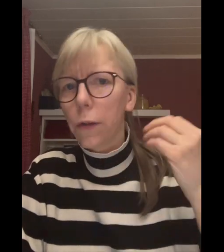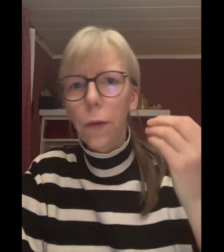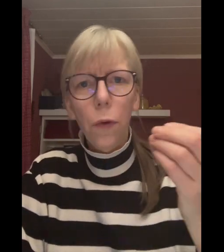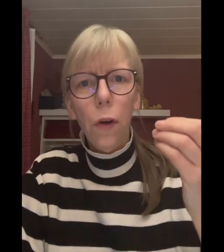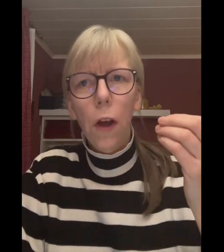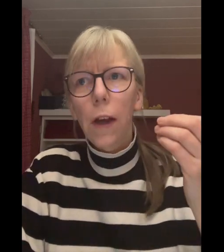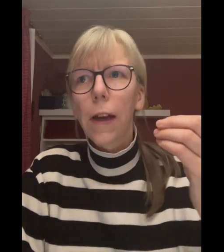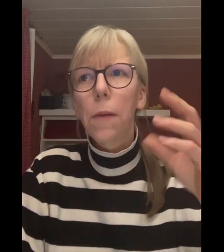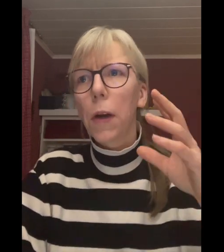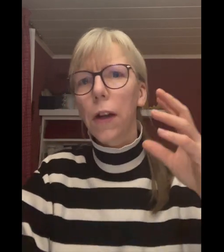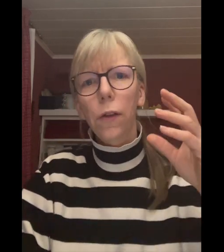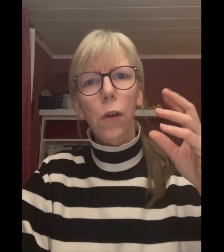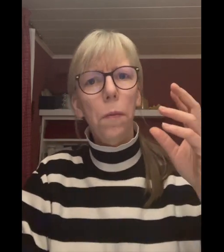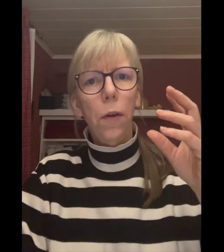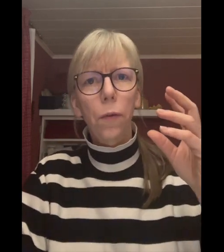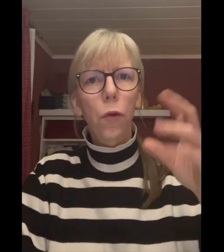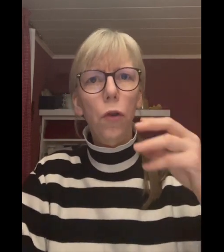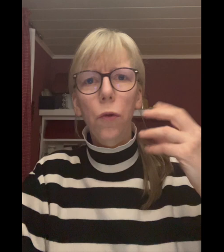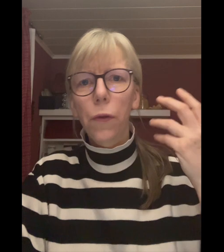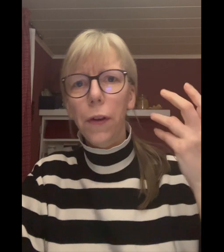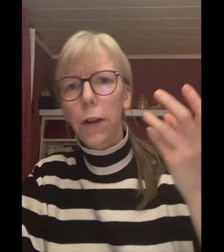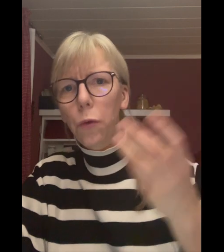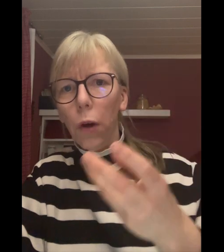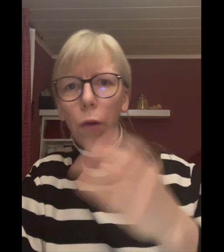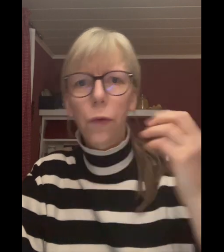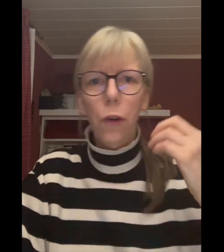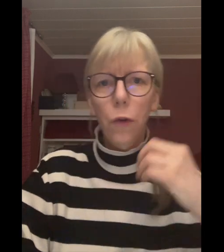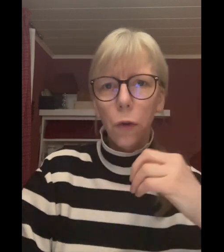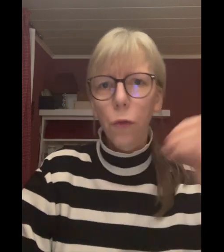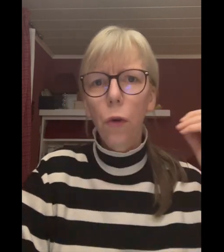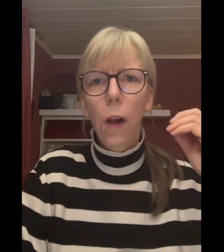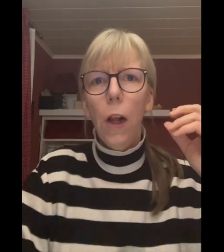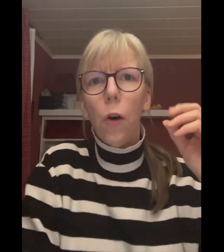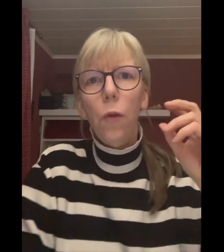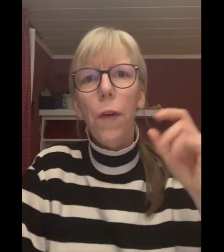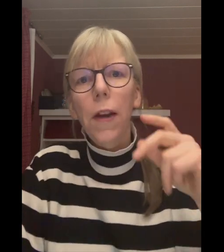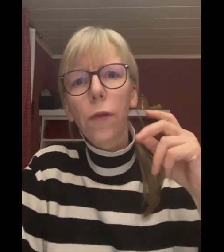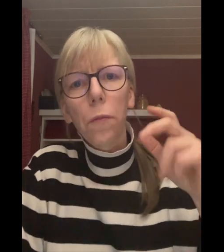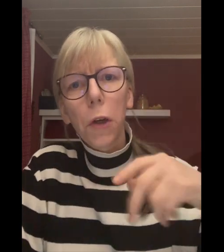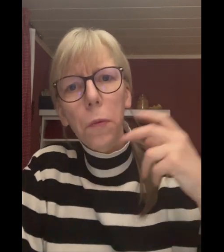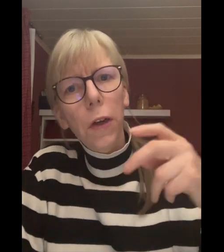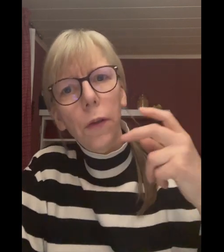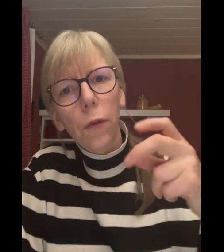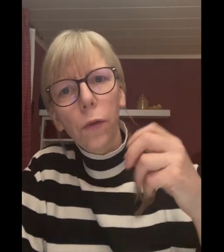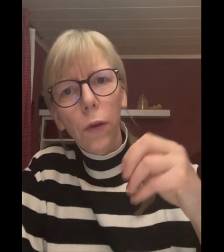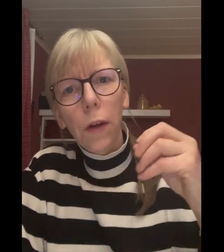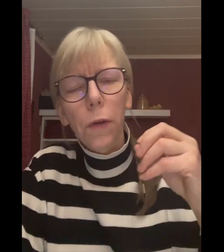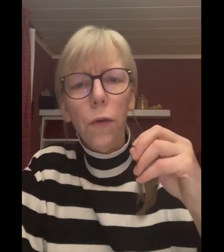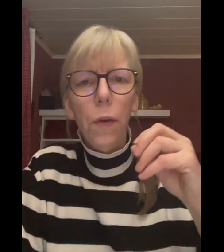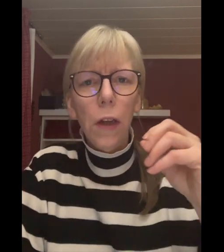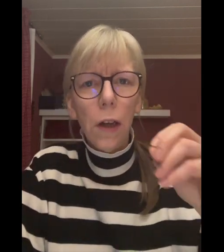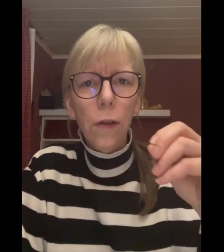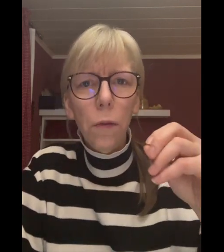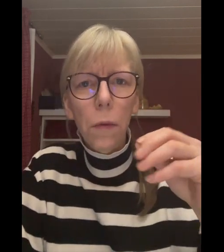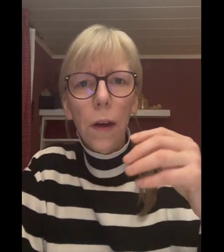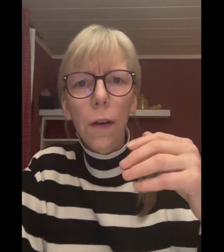Zellvorgänge, man kann sich immer vorstellen, Zelltür auf, Zelltür zu. Und wenn das zum Beispiel nicht funktioniert, weil zu wenig Calcium da ist